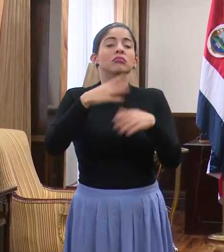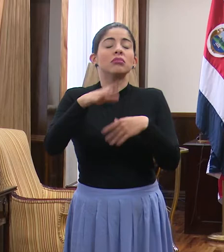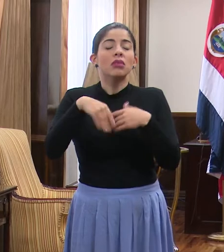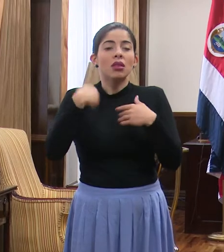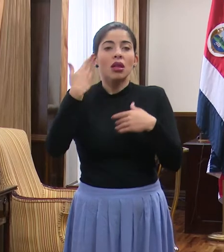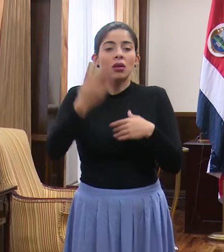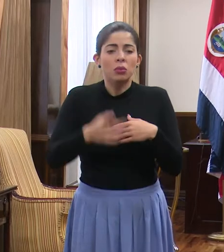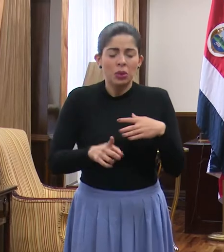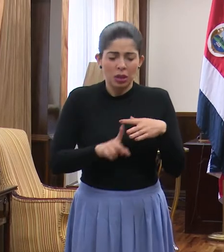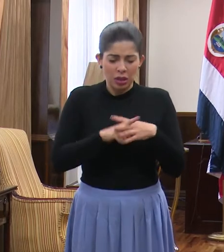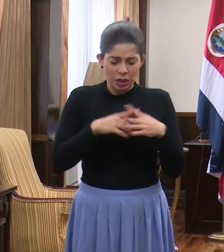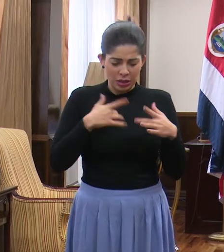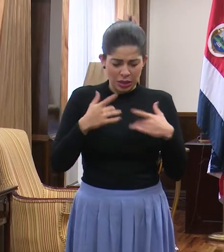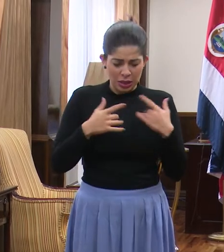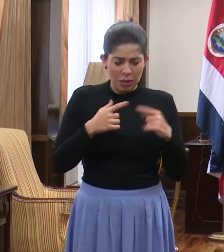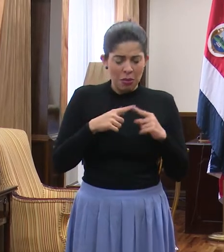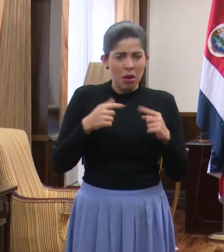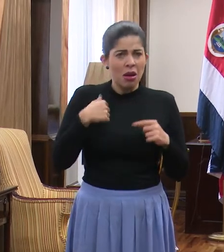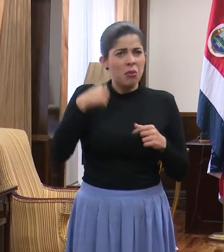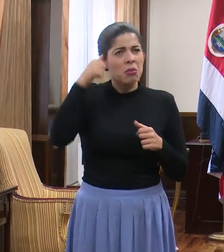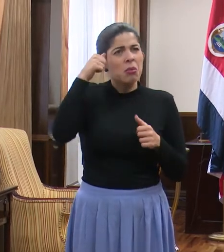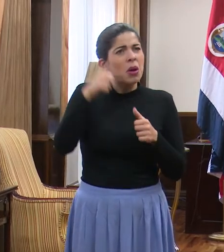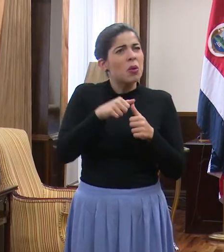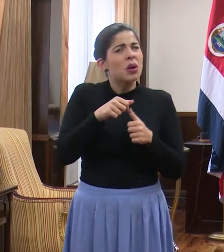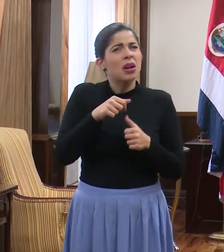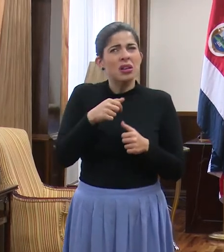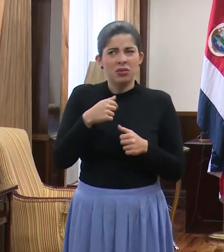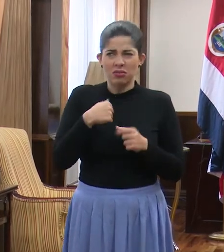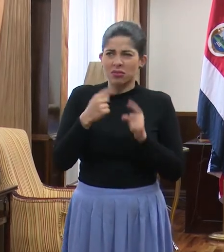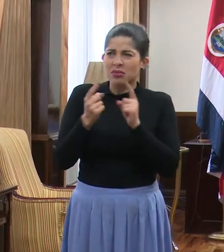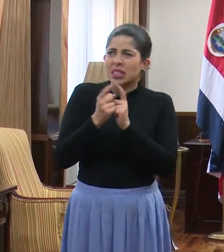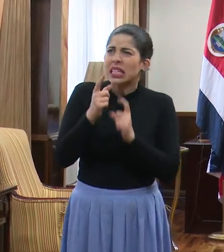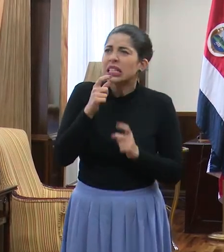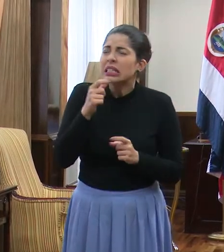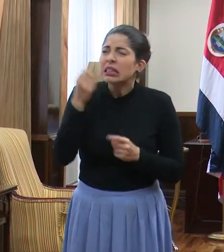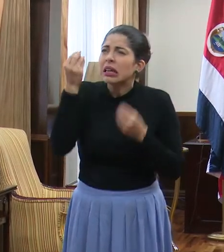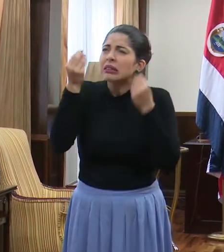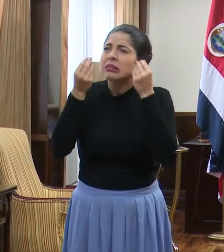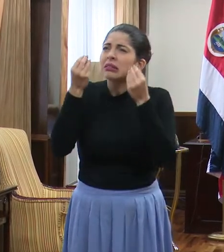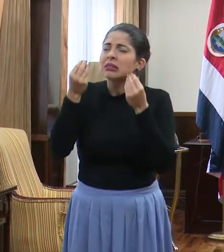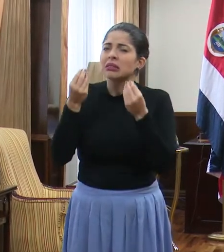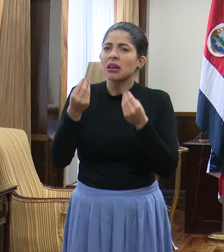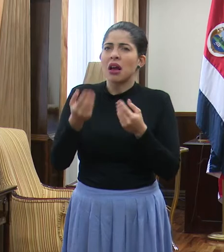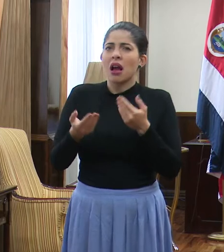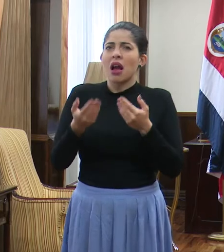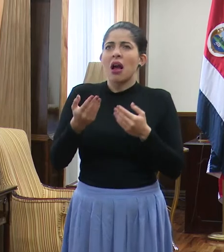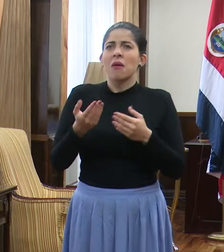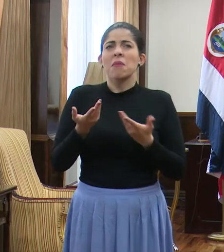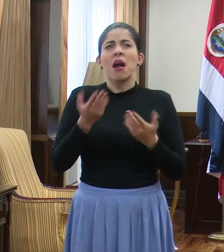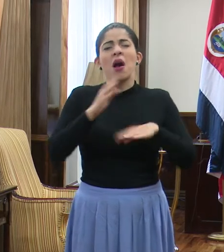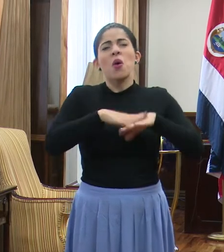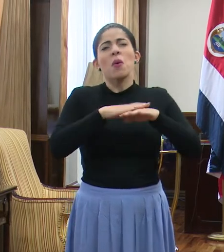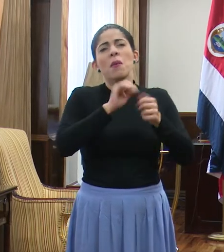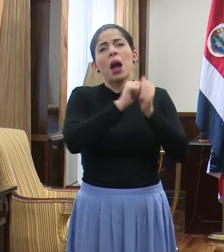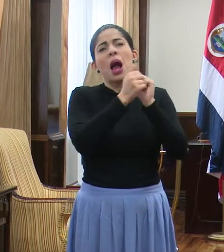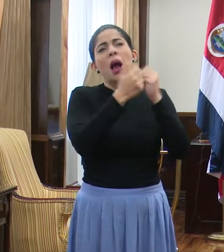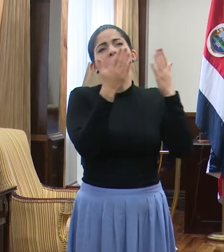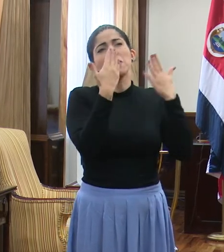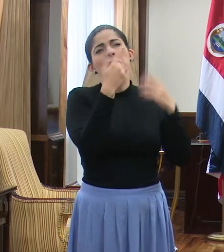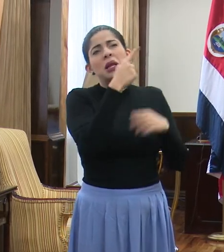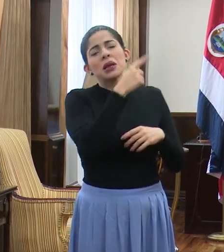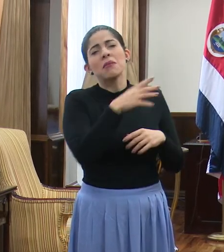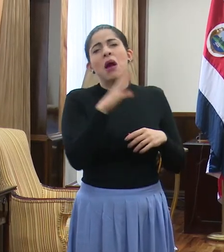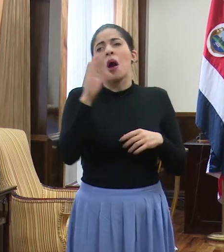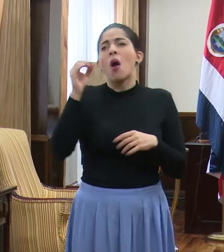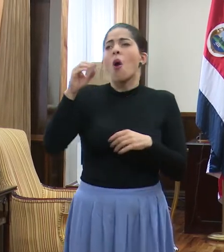llega a tener síntomas, pero usted ya no recuerda claramente por qué y tal vez se lo achaca al cambio de clima, se lo achaca a la